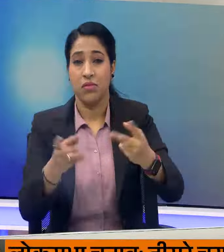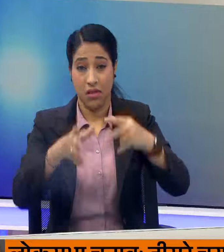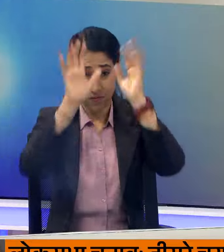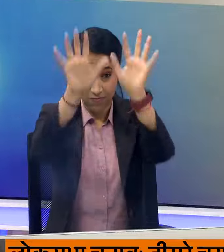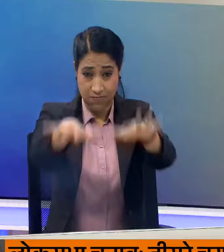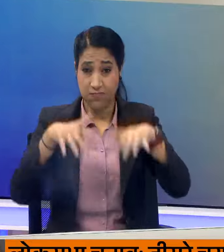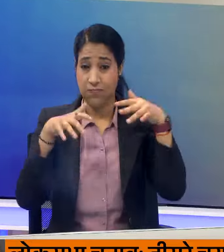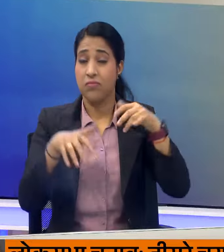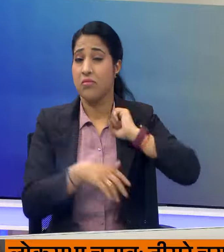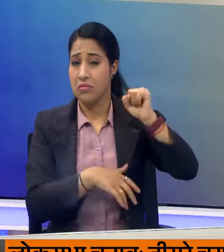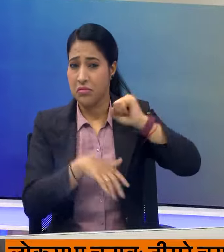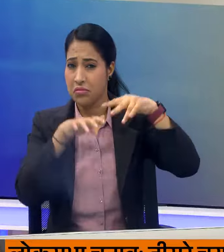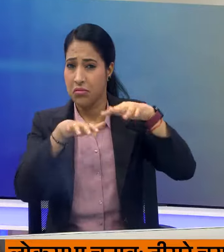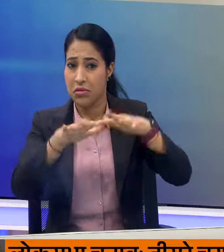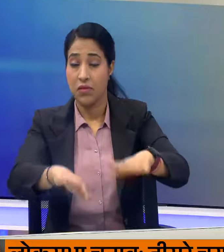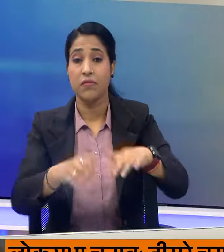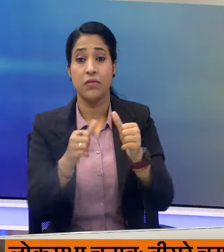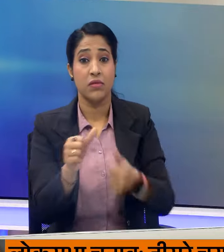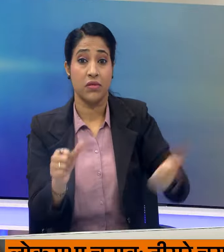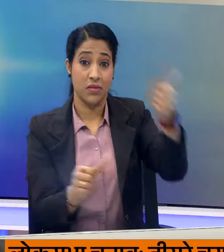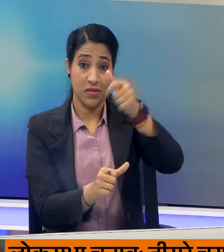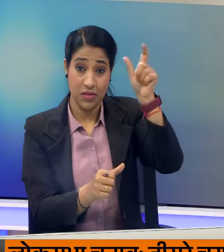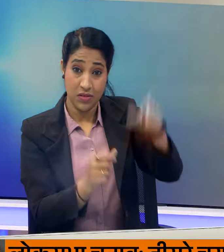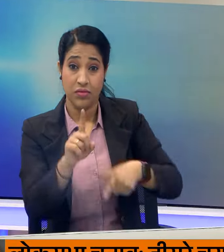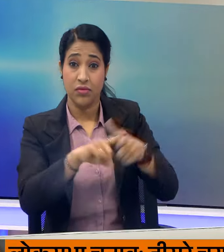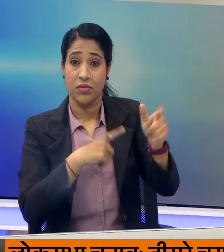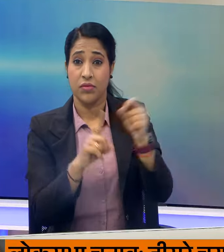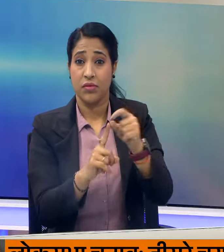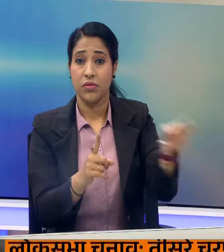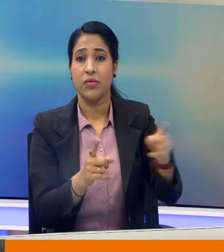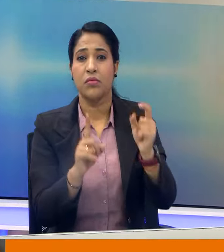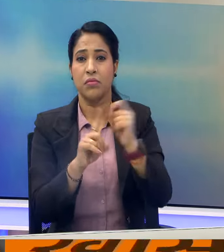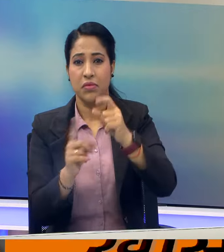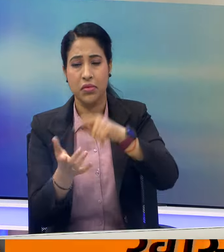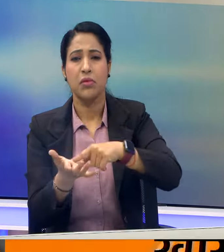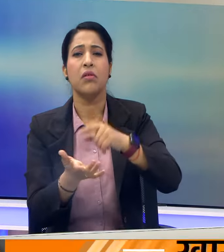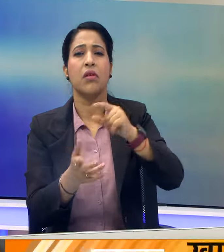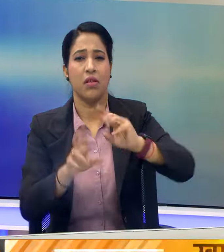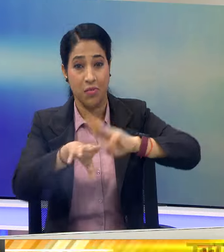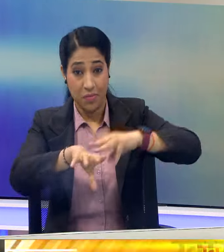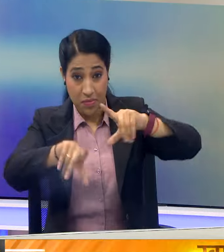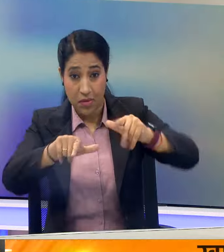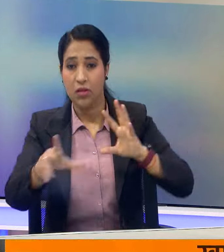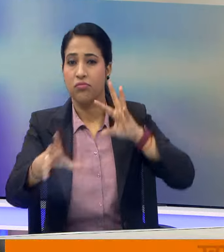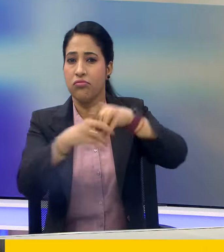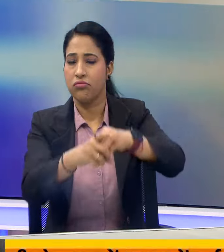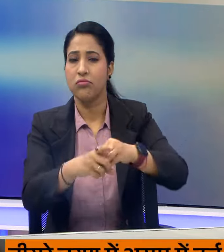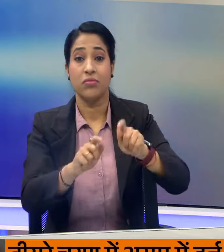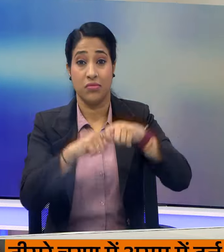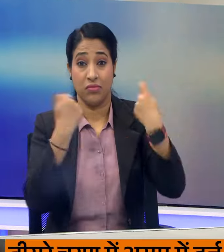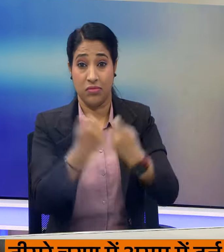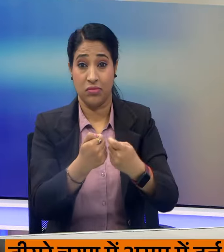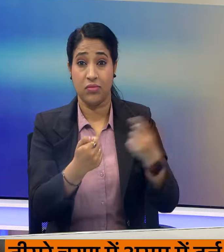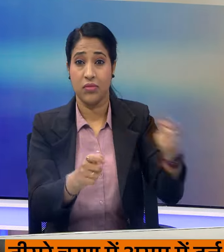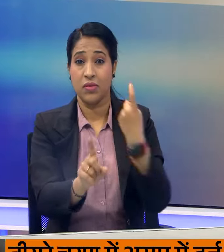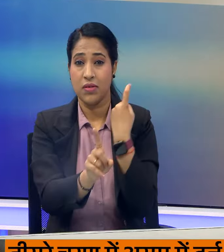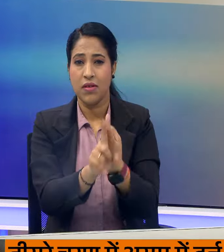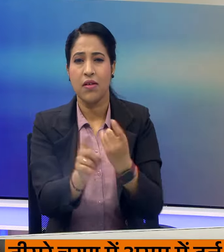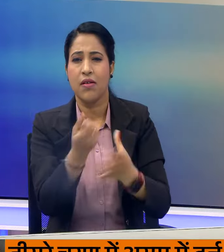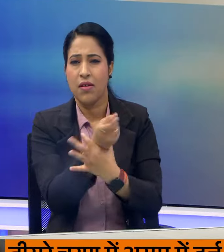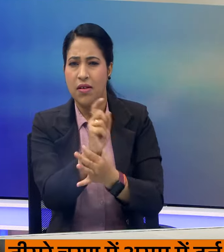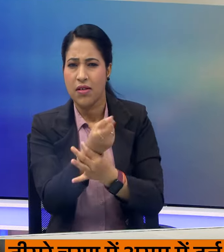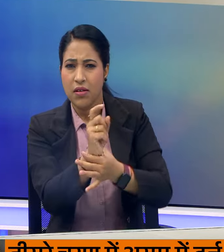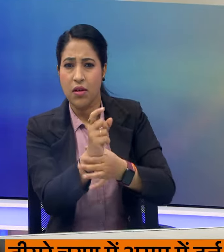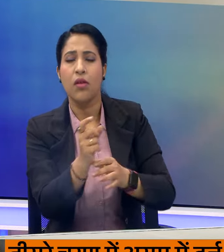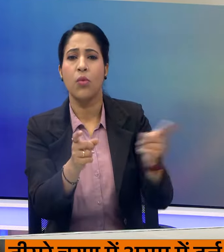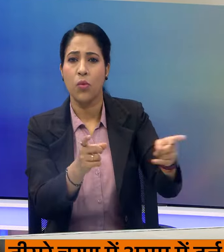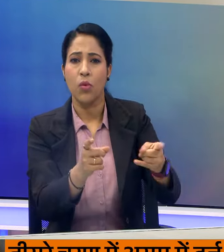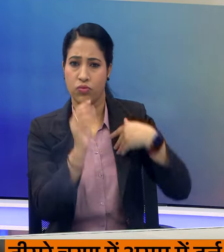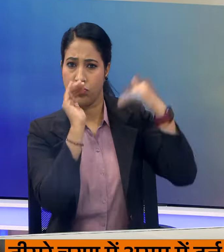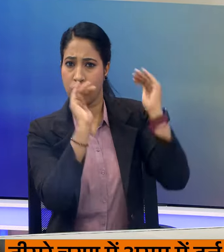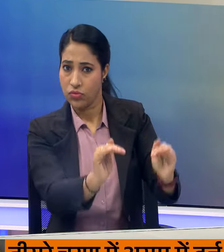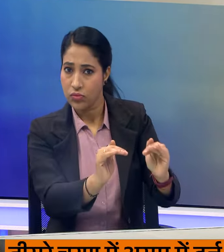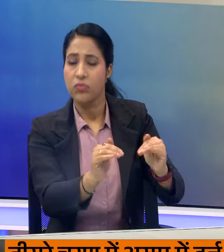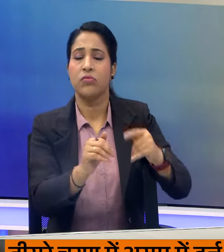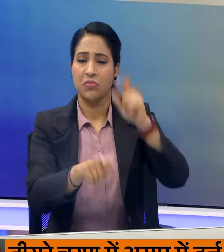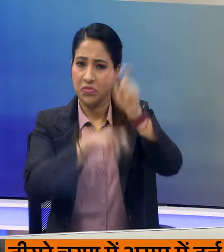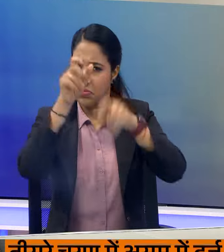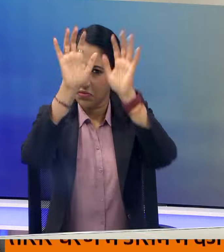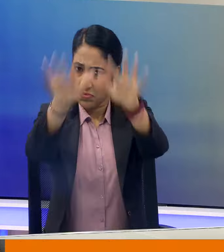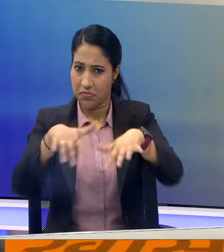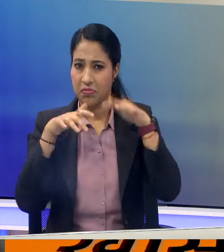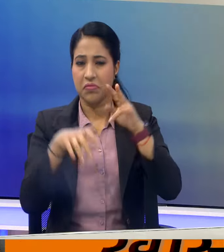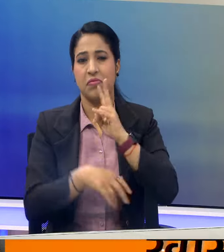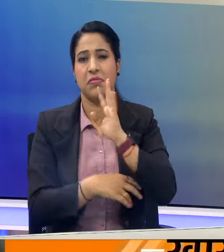करेंगे।